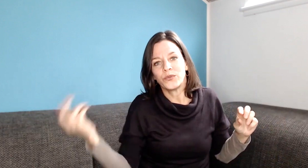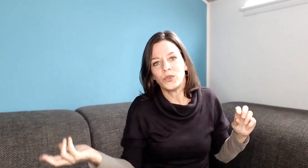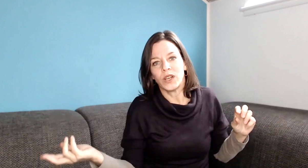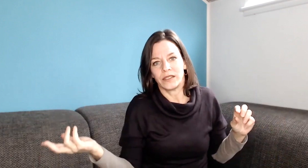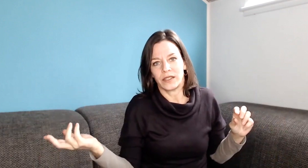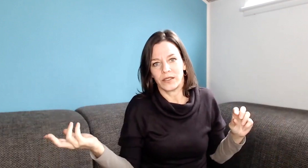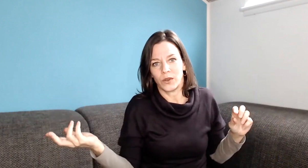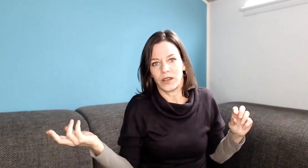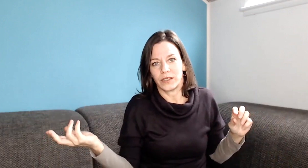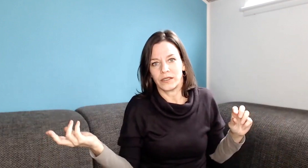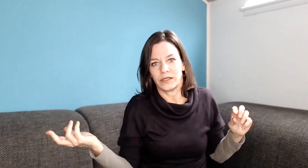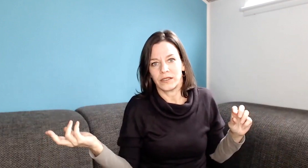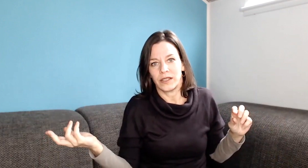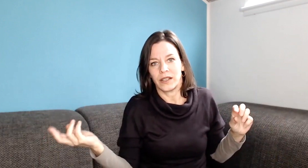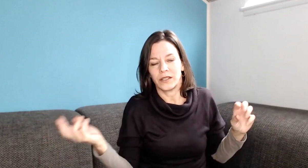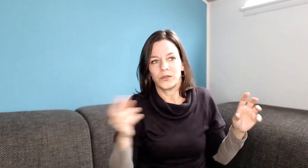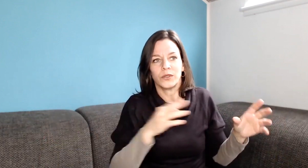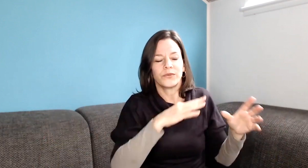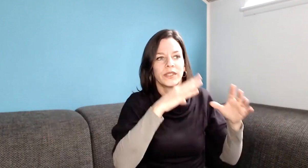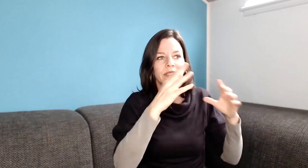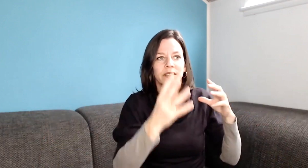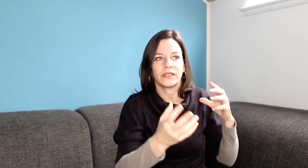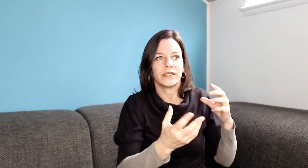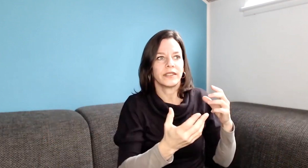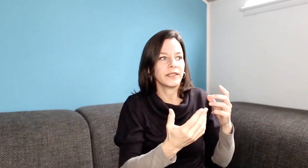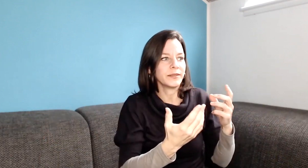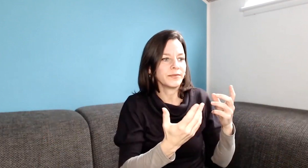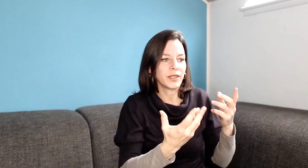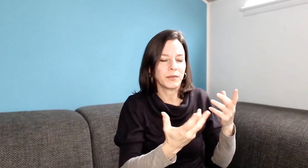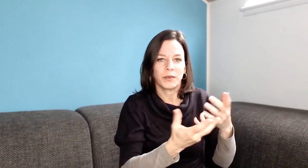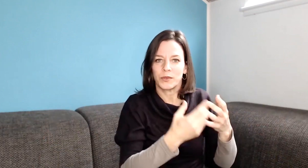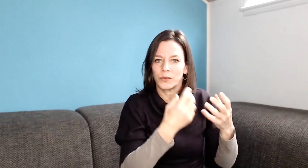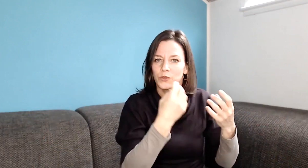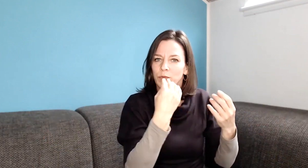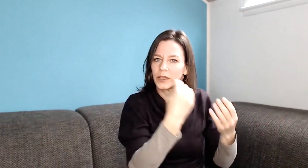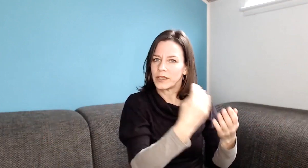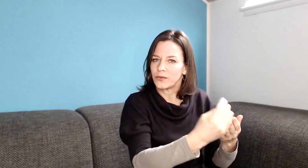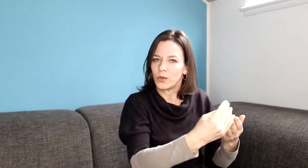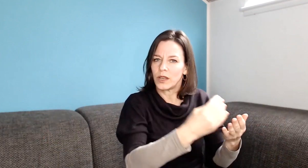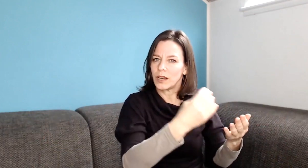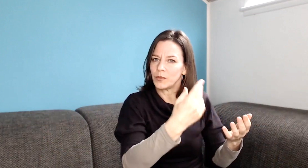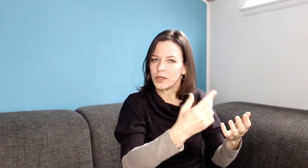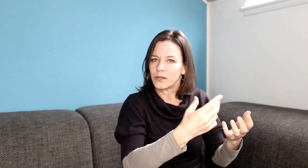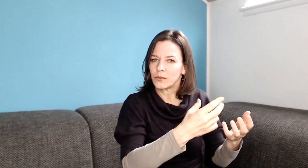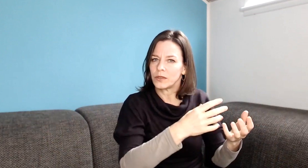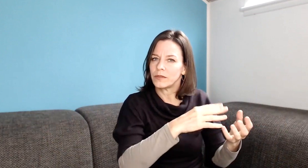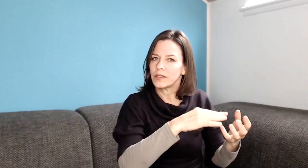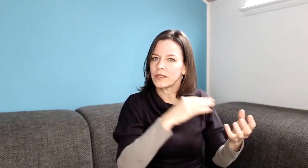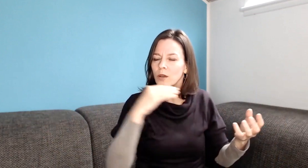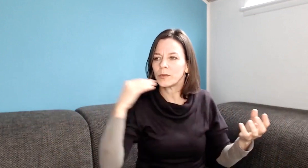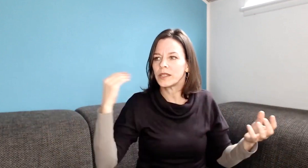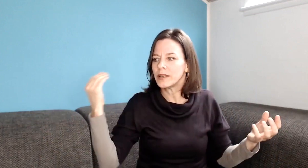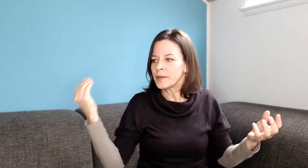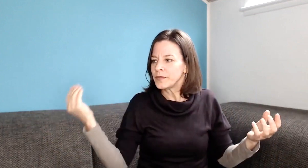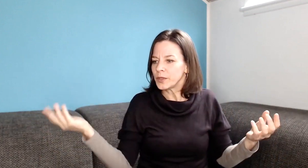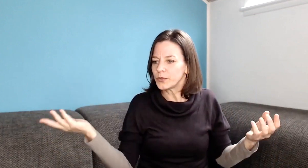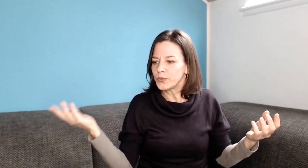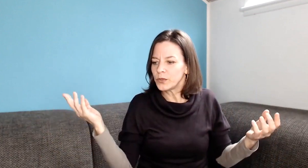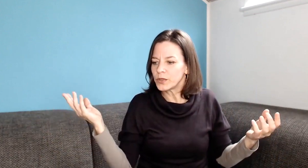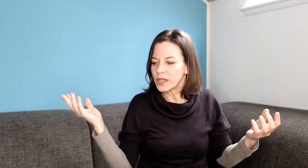Gefühle anderer zu achten. Also irgendwelche, es gibt ja manchmal so Gesprächsvorgaben oder so. Wenn es darum geht, die Gefühle von